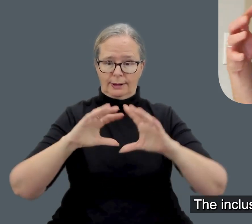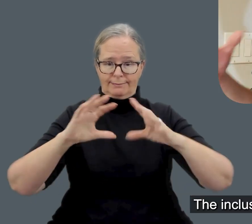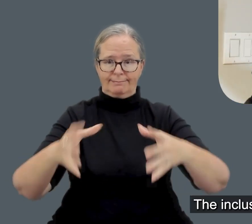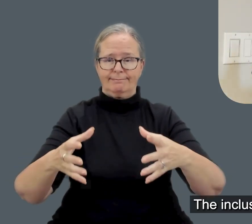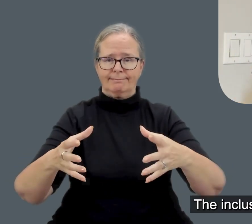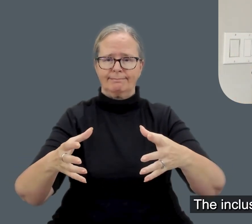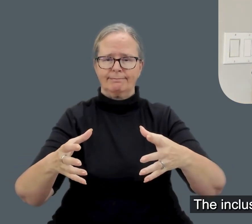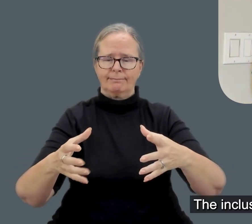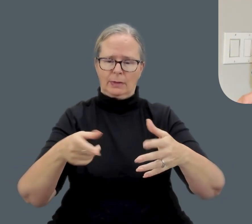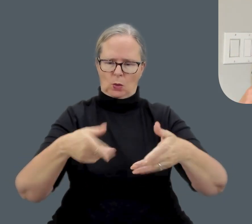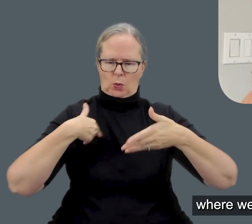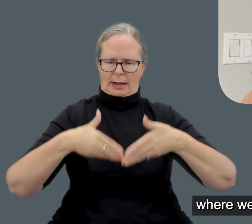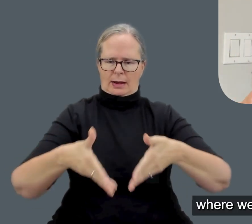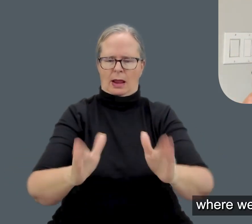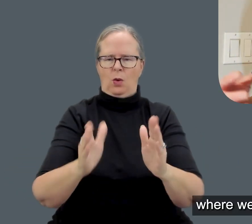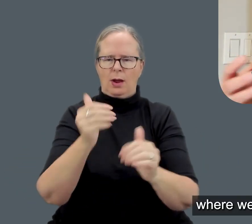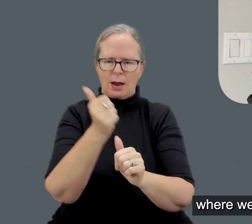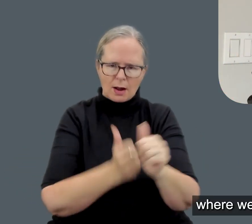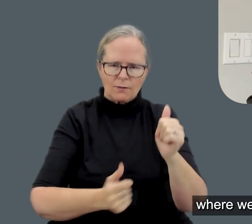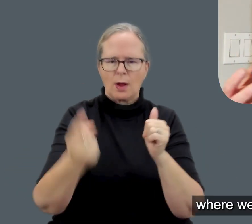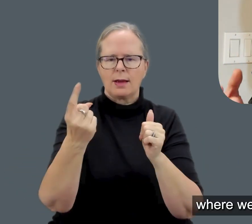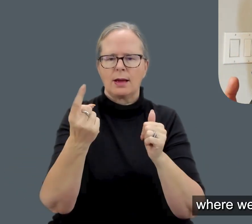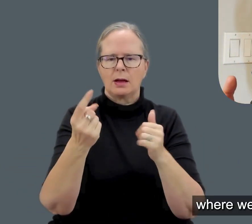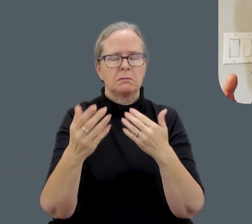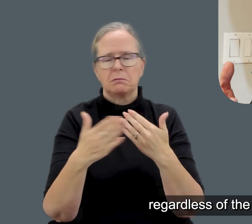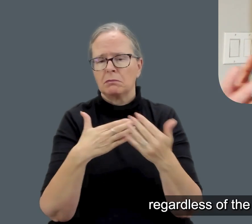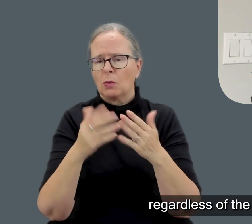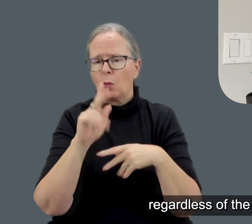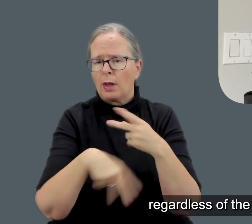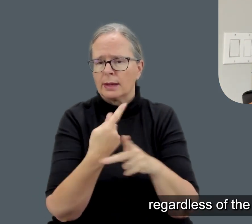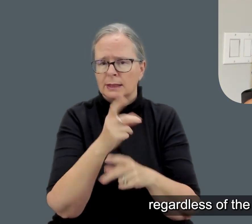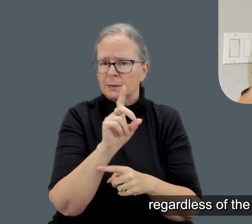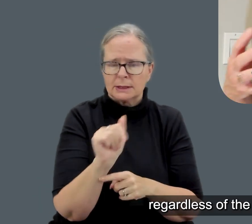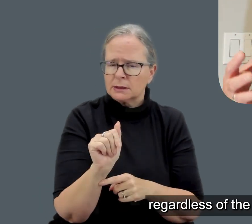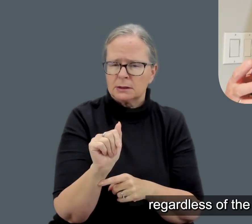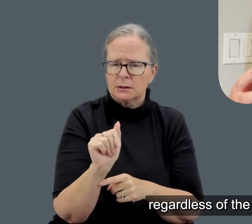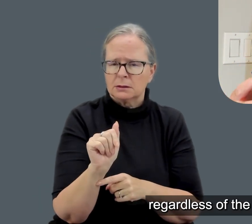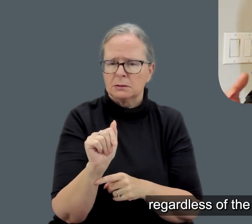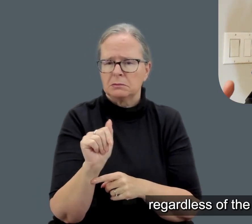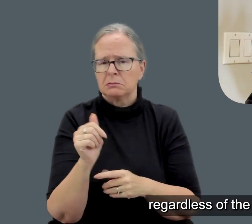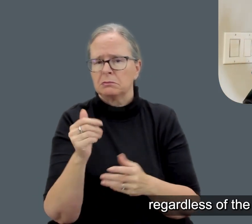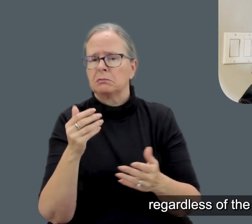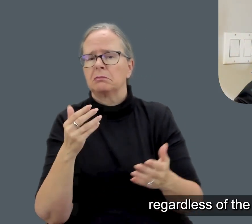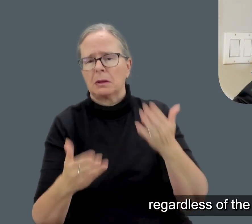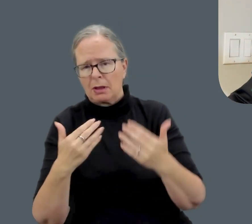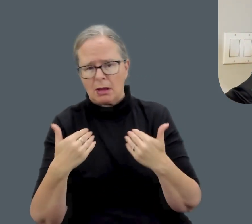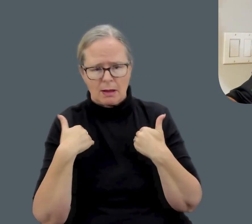'environnement inclusif où on permet à tout le monde, peu importe la nature de leur handicap,